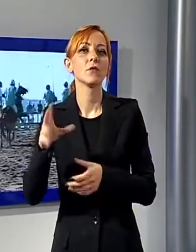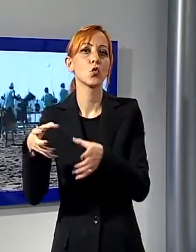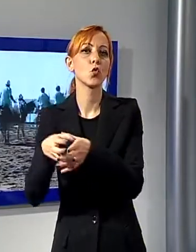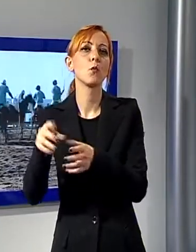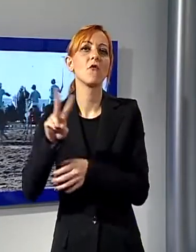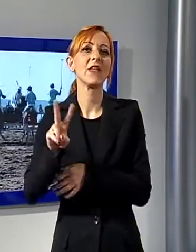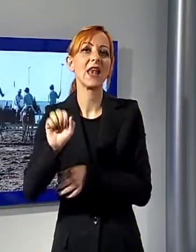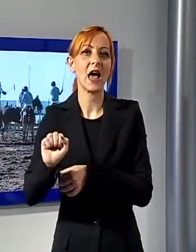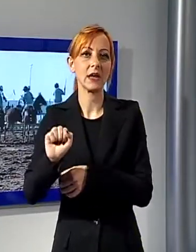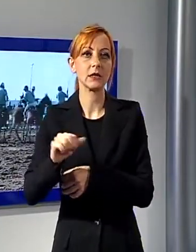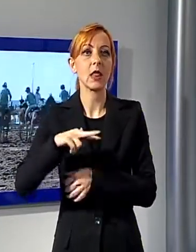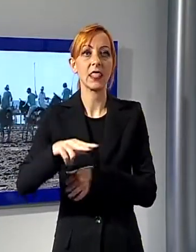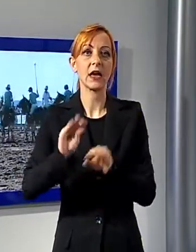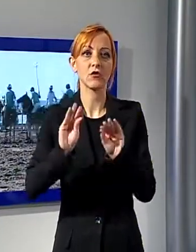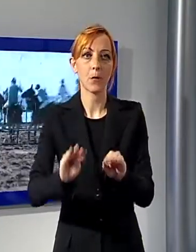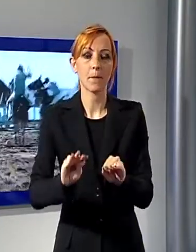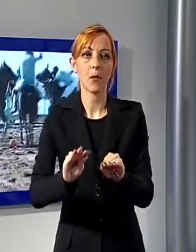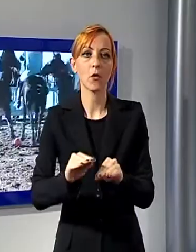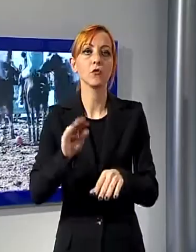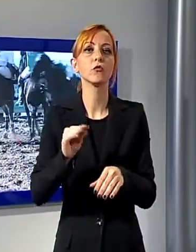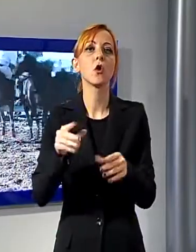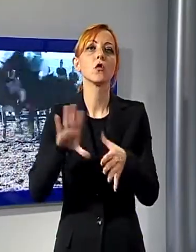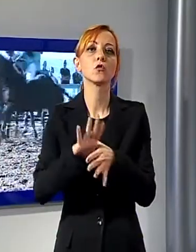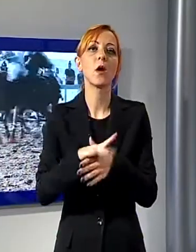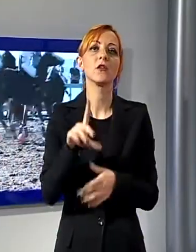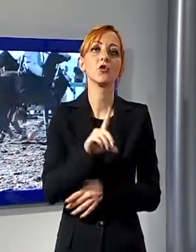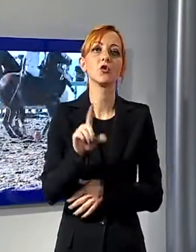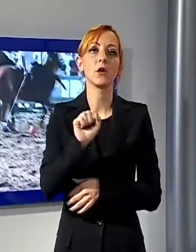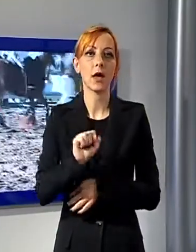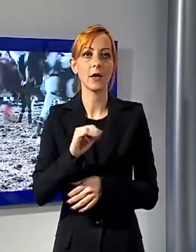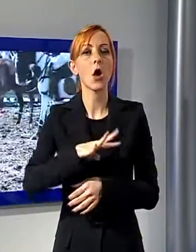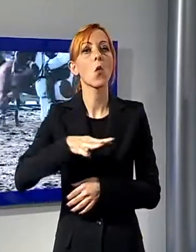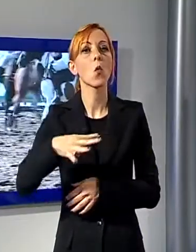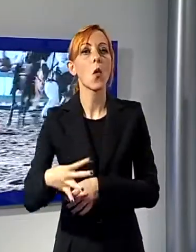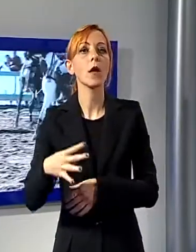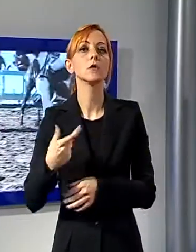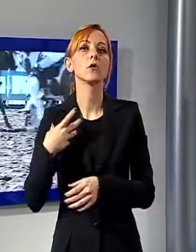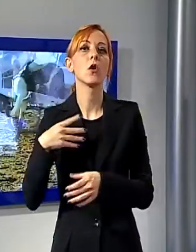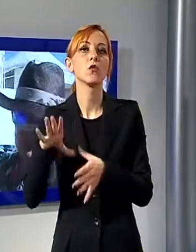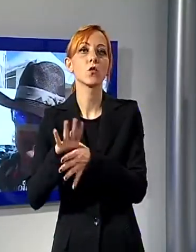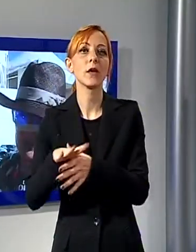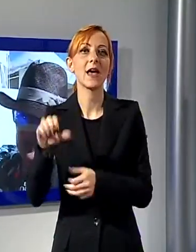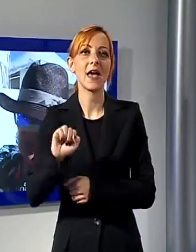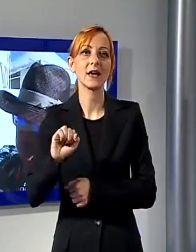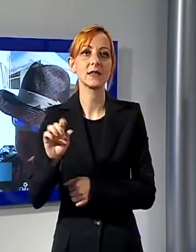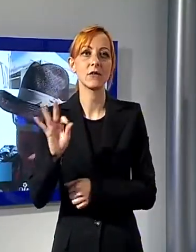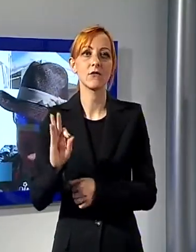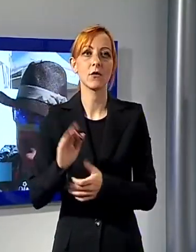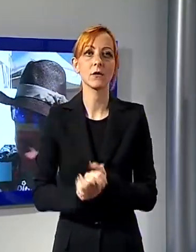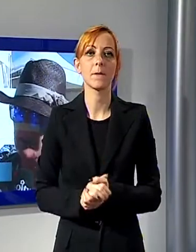squadra Dottor Vraniers e al quarto il team Engel & Volkers. In assoluto la migliore edizione e